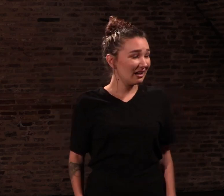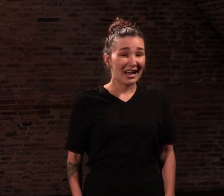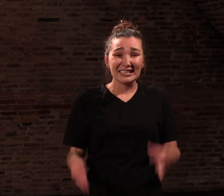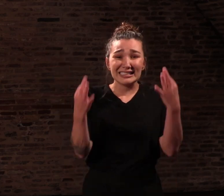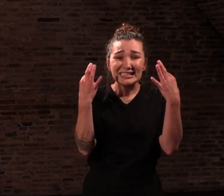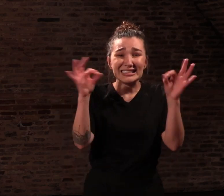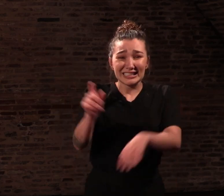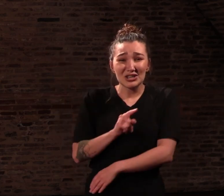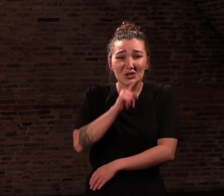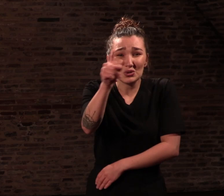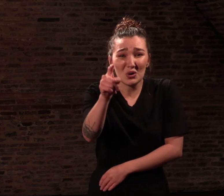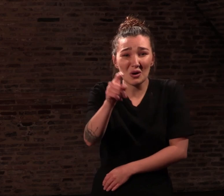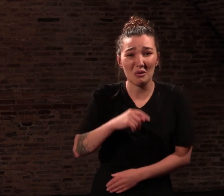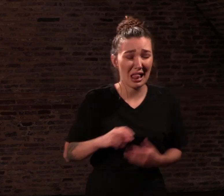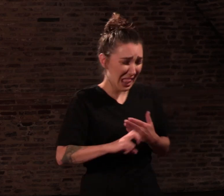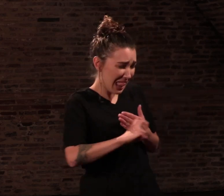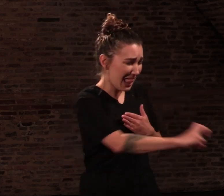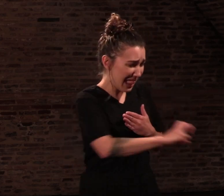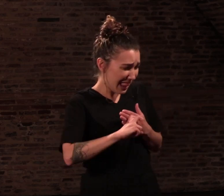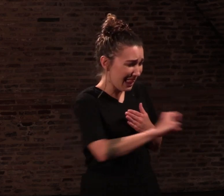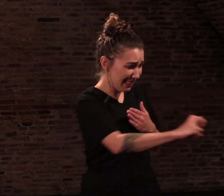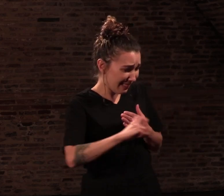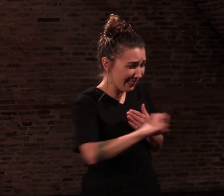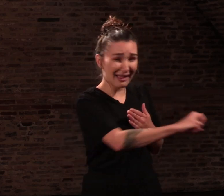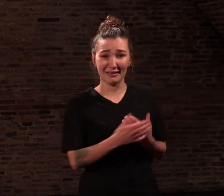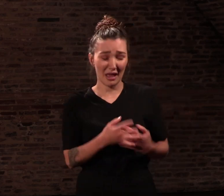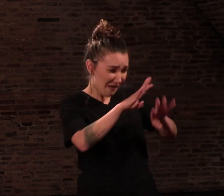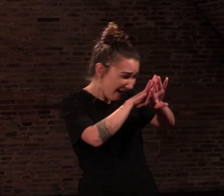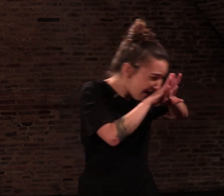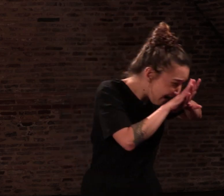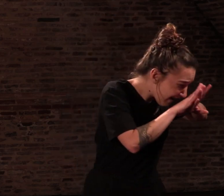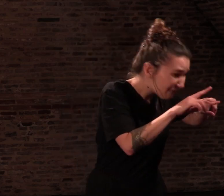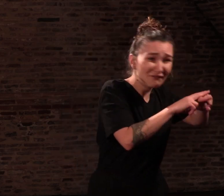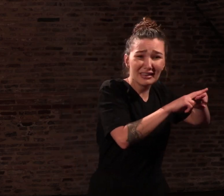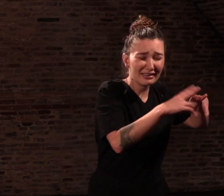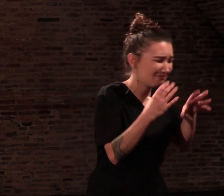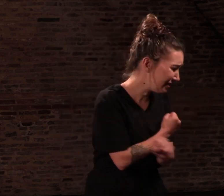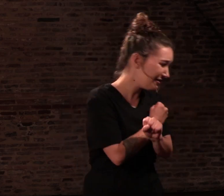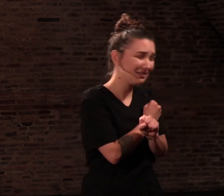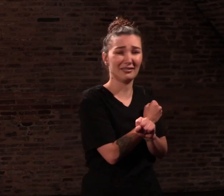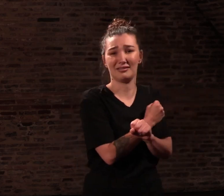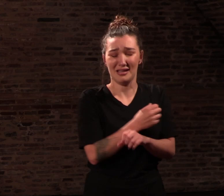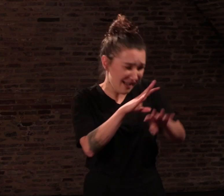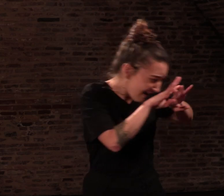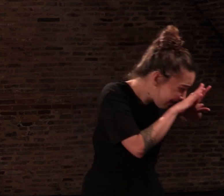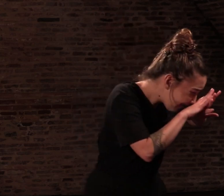duré dix jours. Je n'ai vécu qu'en fonction de cette boîte aux lettres. J'ai cessé de dormir,